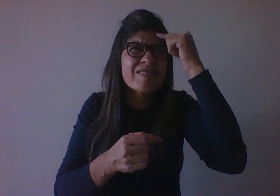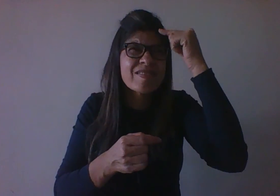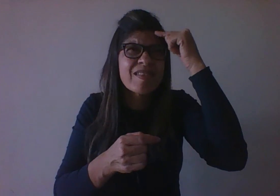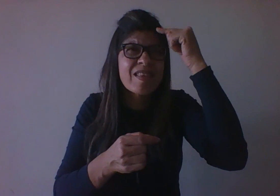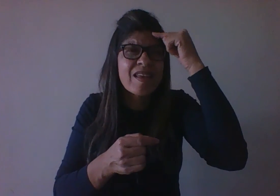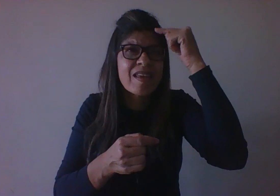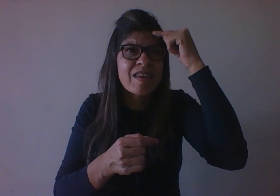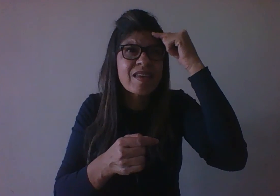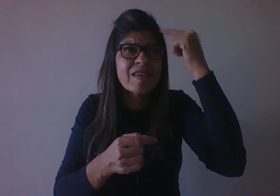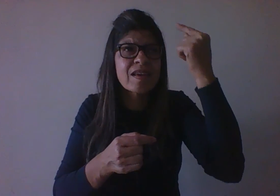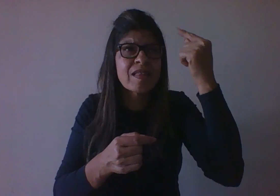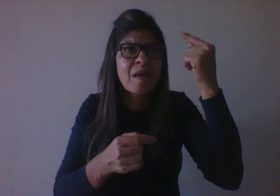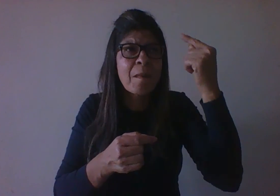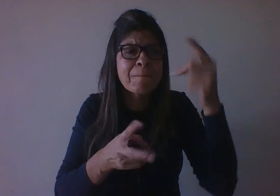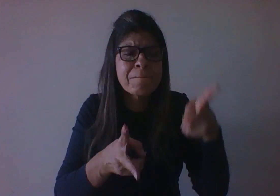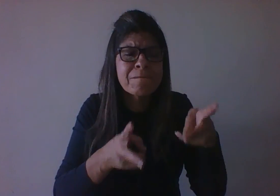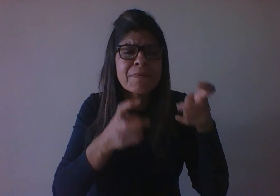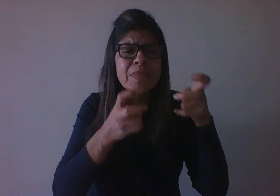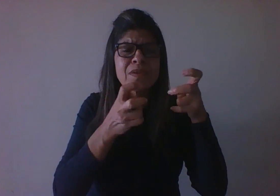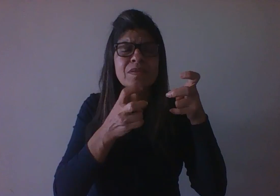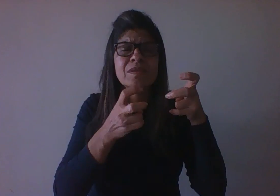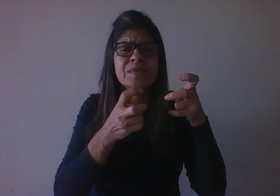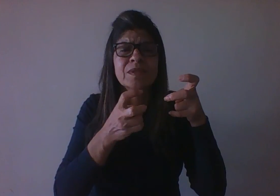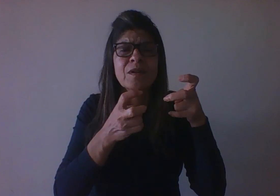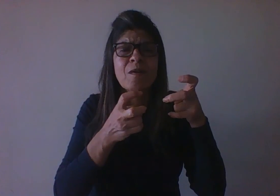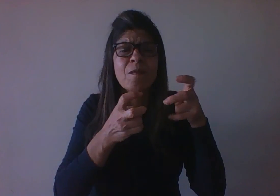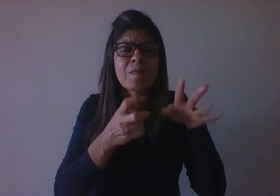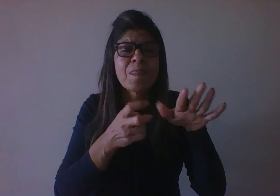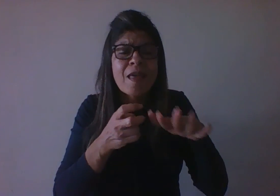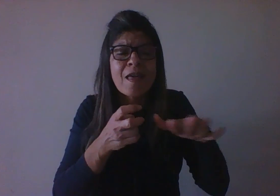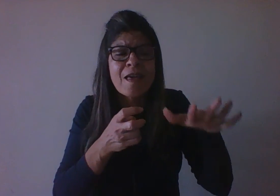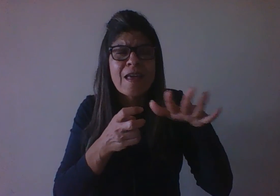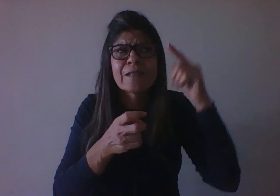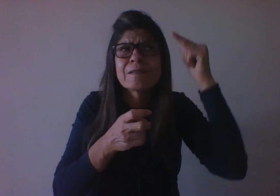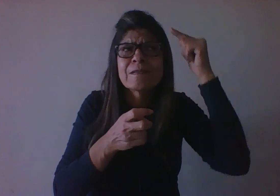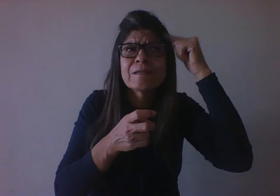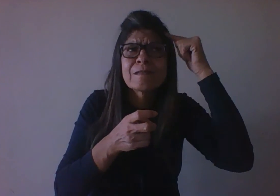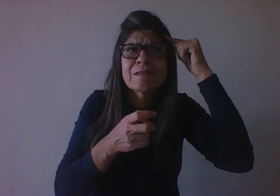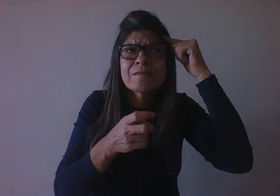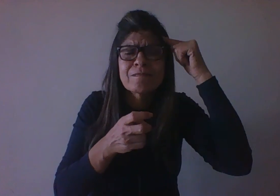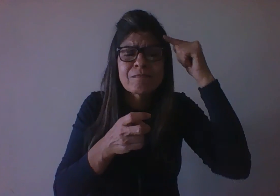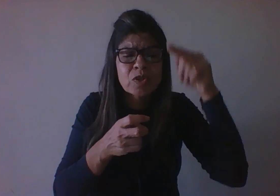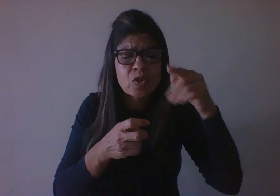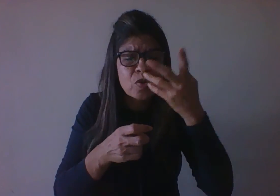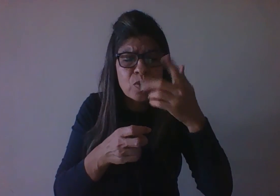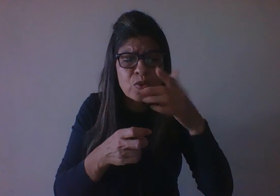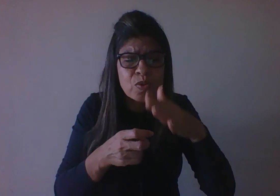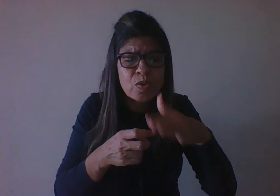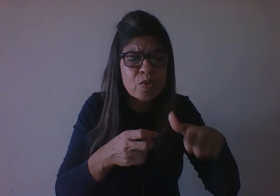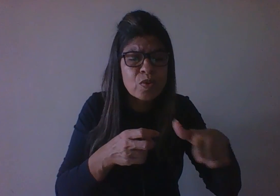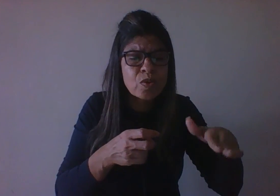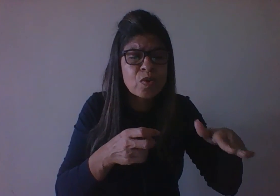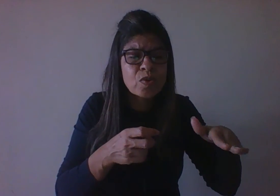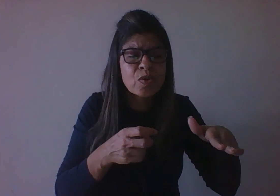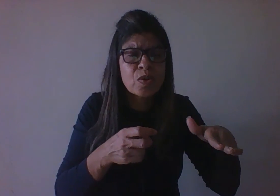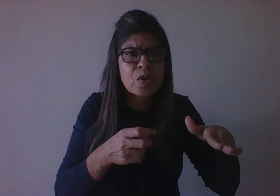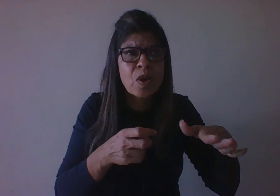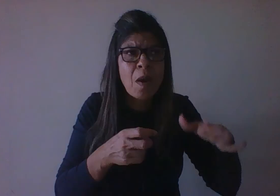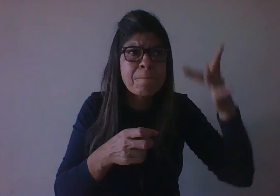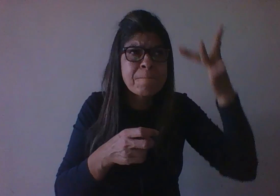entende que a maturação infantil só faz sentido, ela só se promove, ela só se